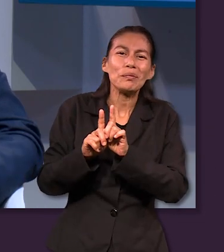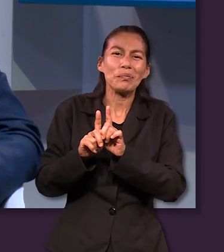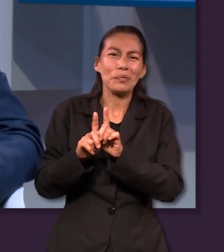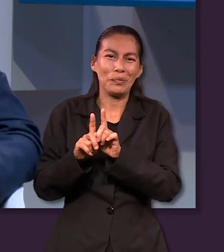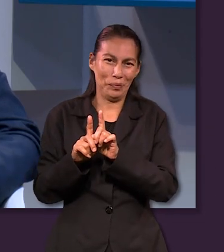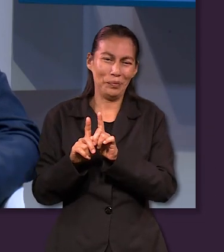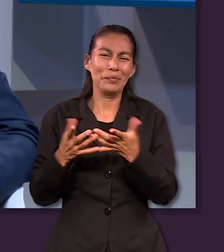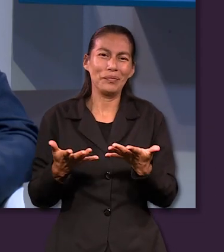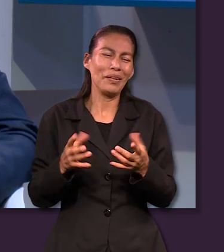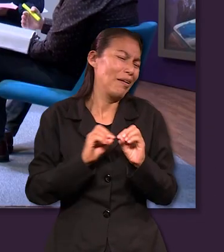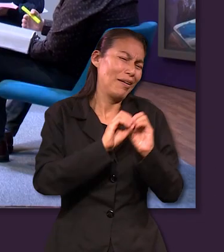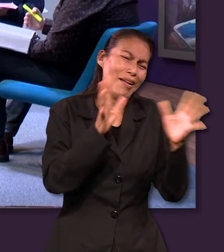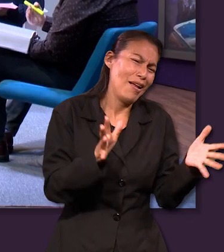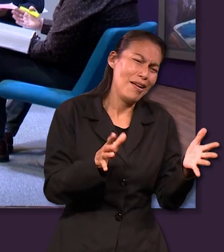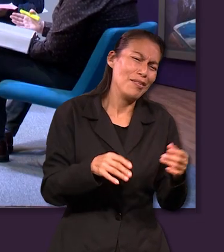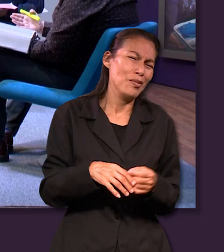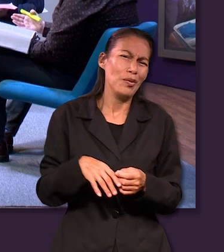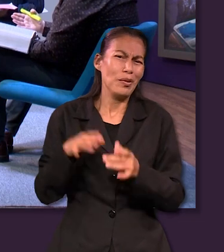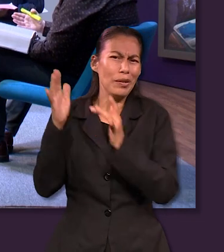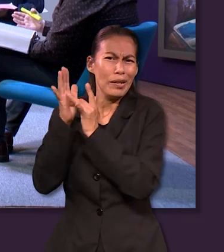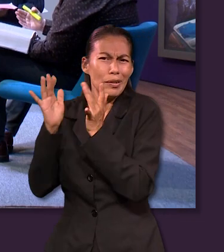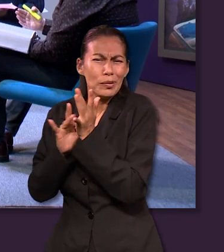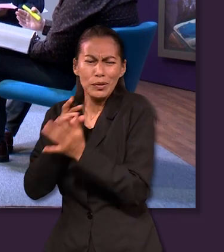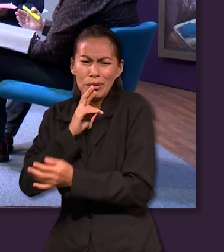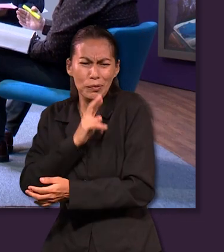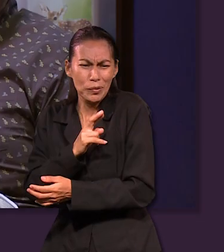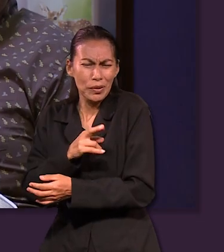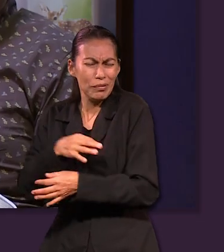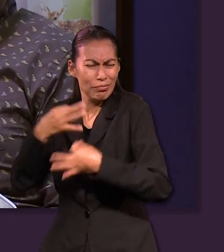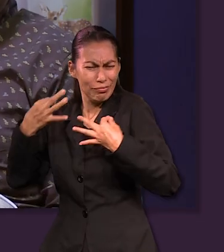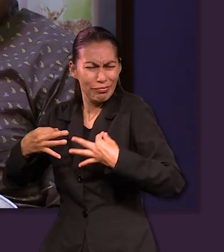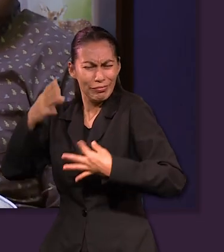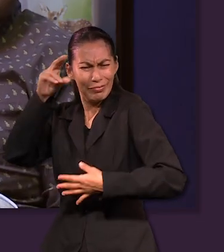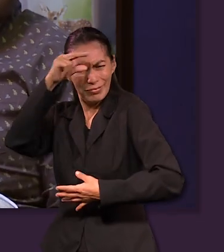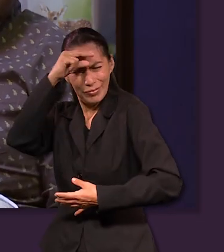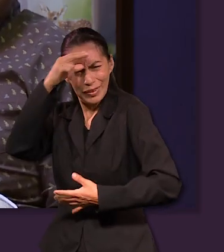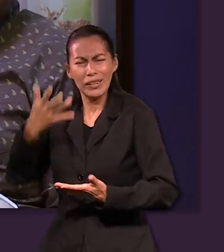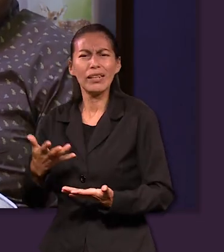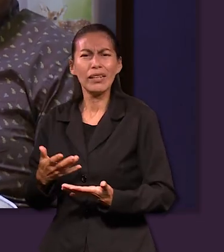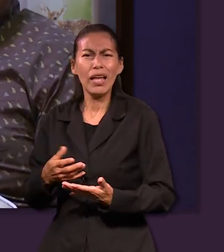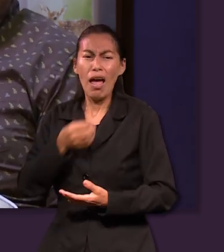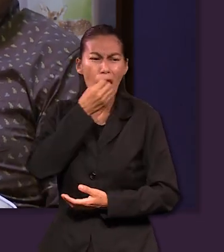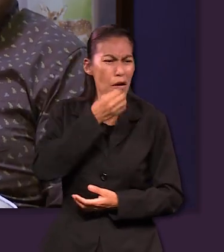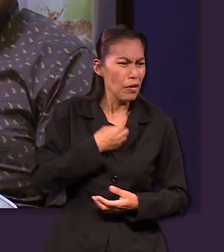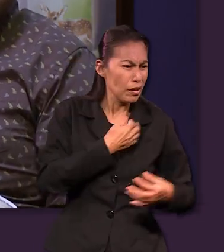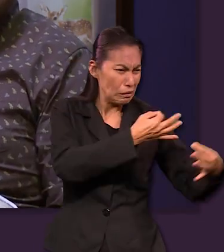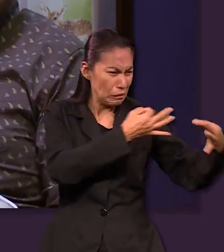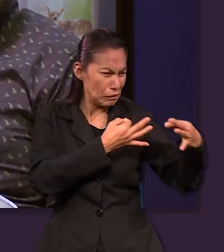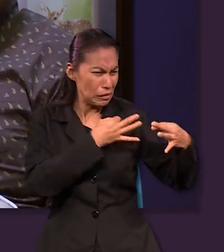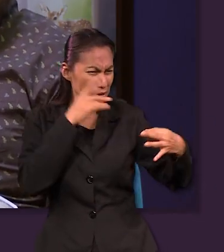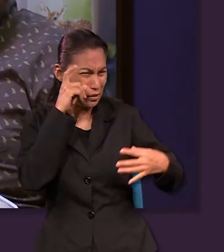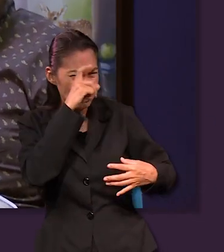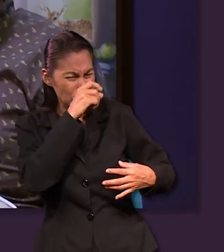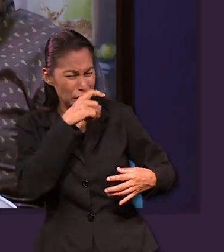es bastante instructiva ¿no? entonces a pesar de que la tentación es aguda él responde de una manera